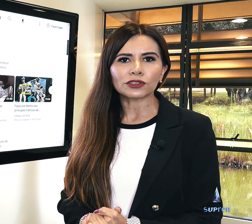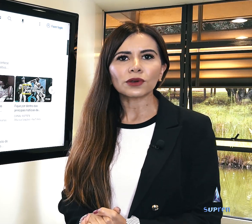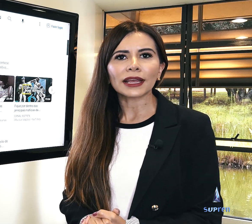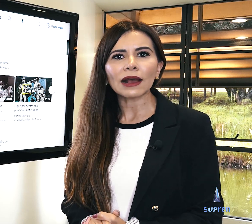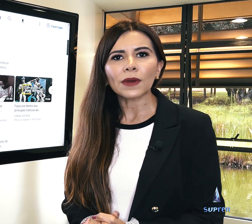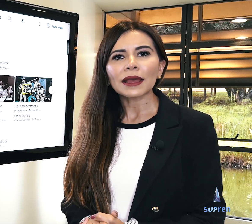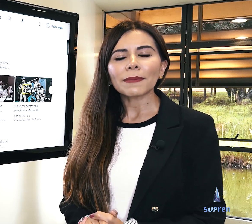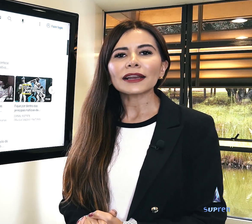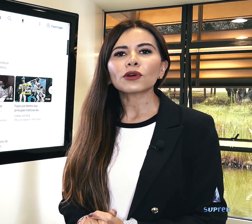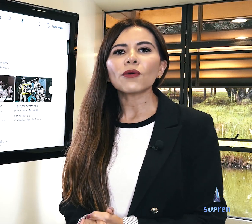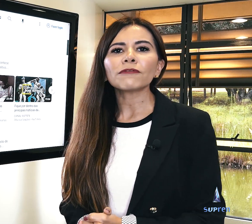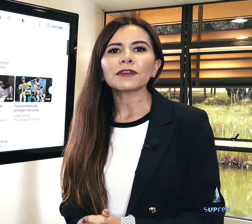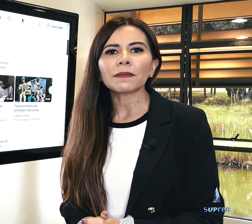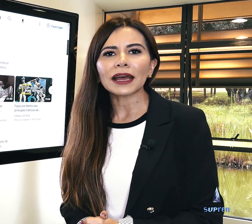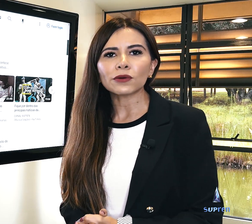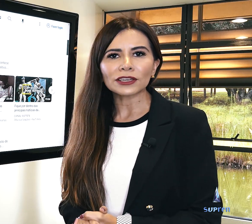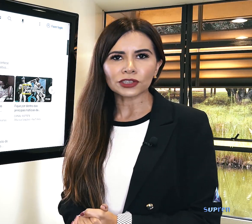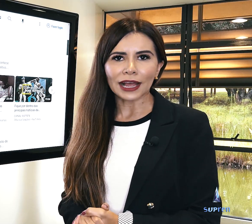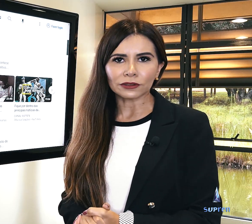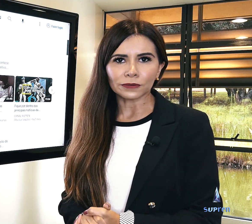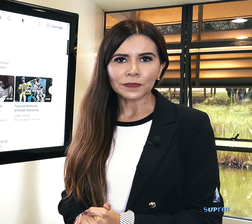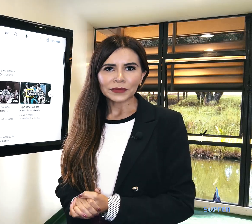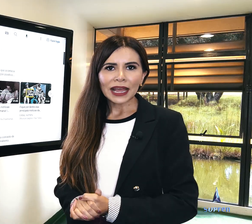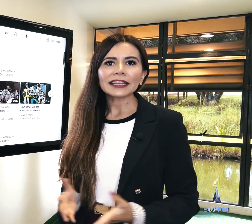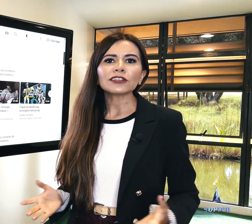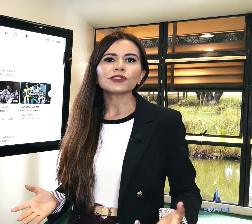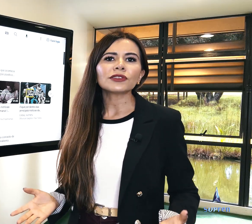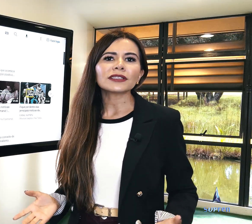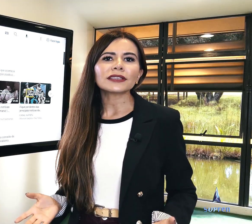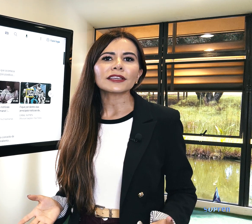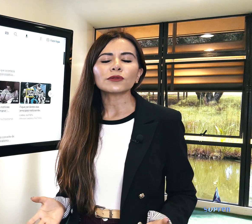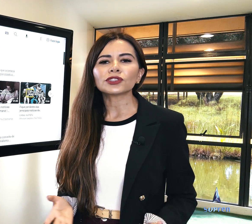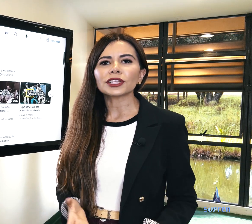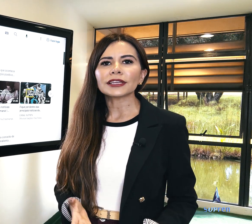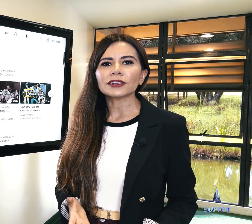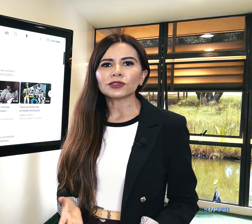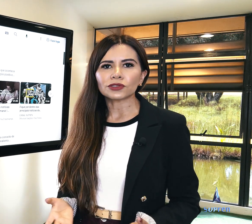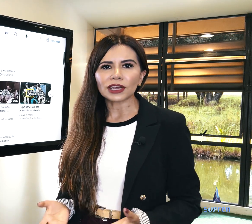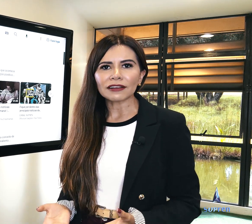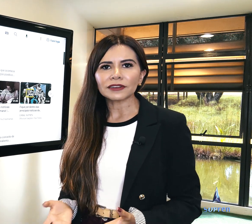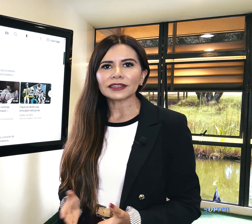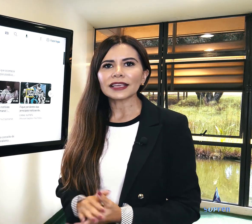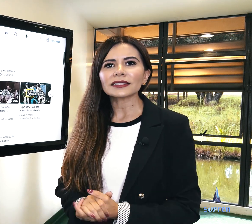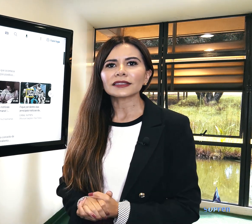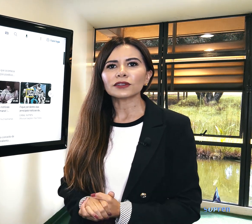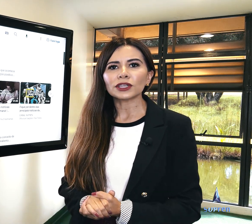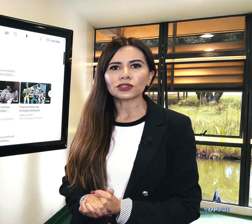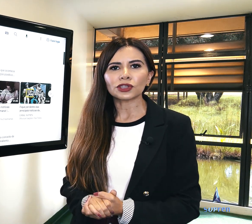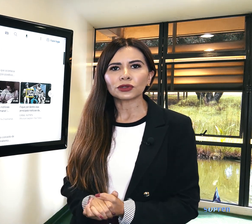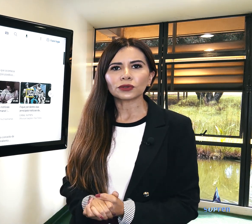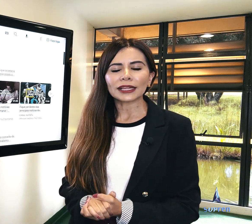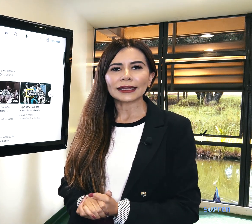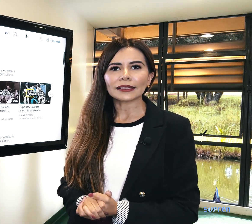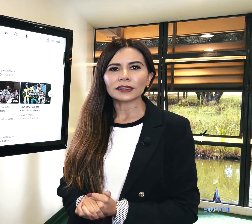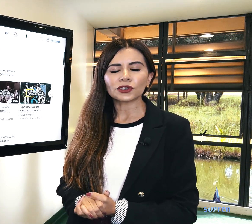local para confirmar o achado. Acredita-se que o tigre de Java tenha sido extinto na década de